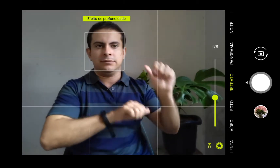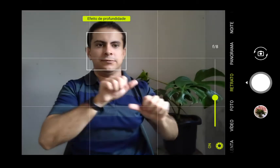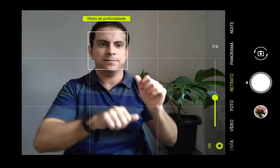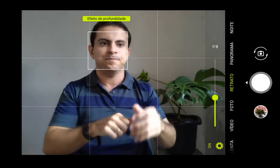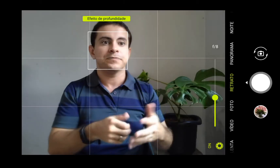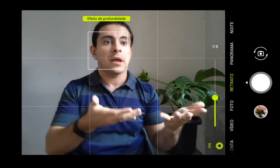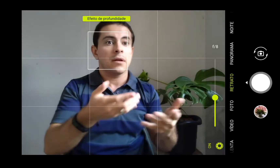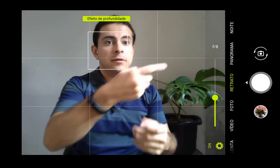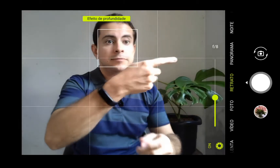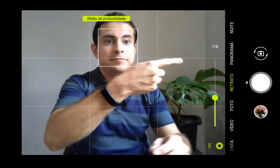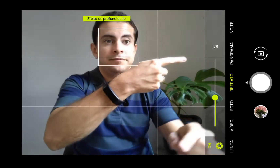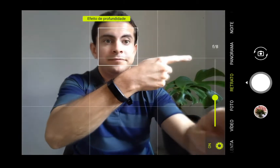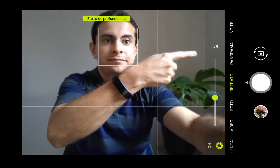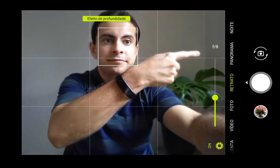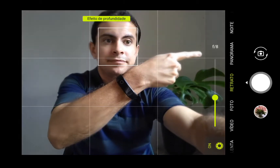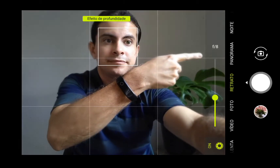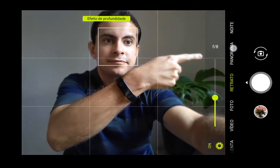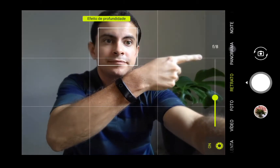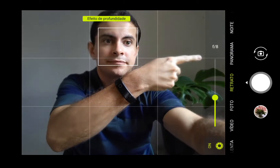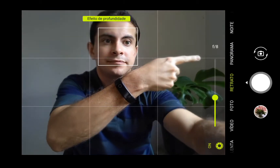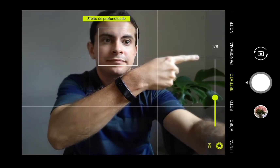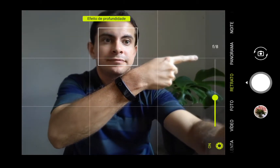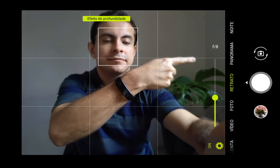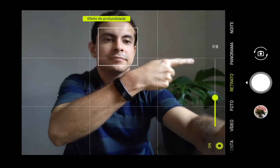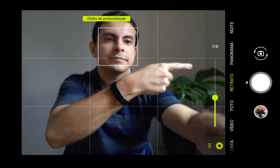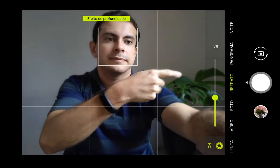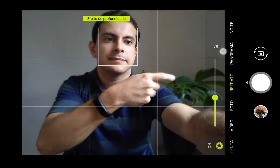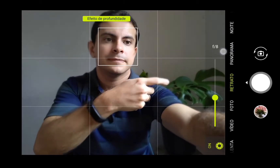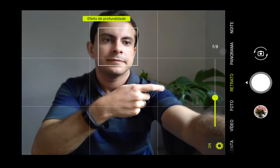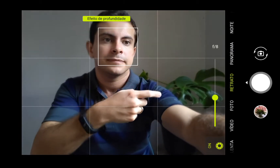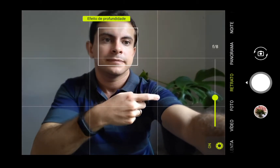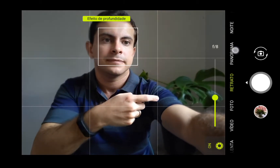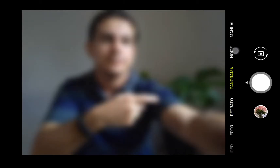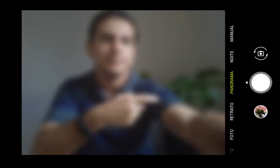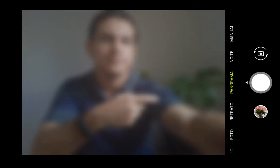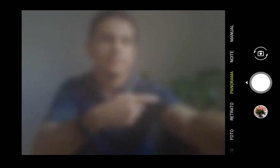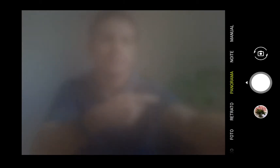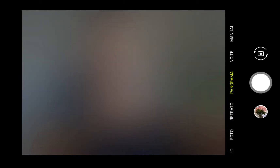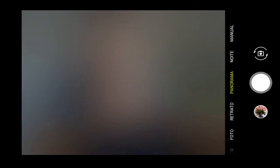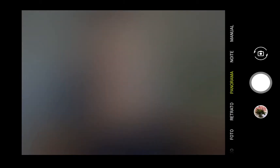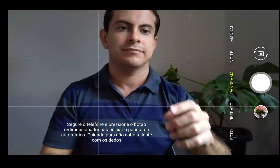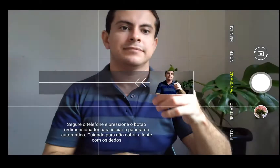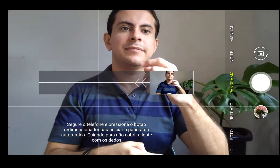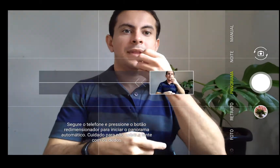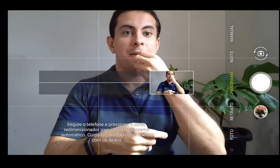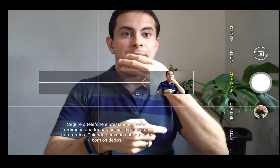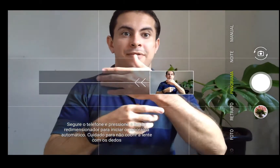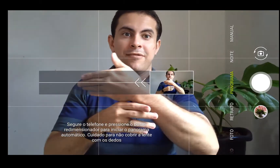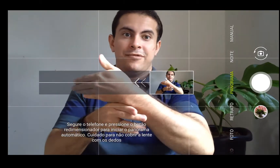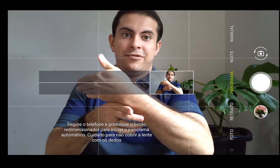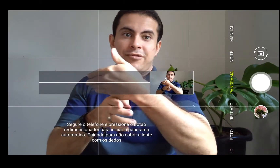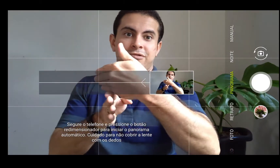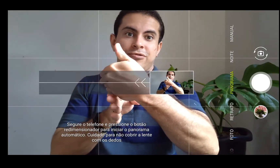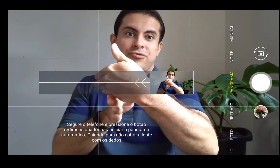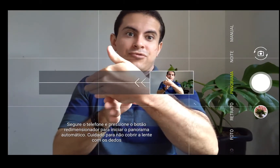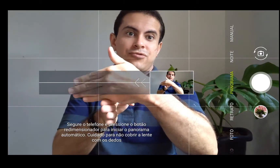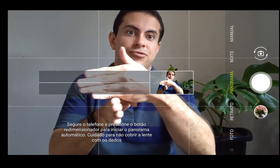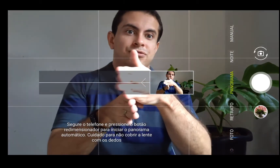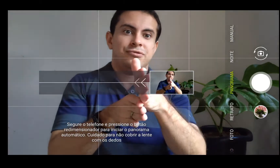que é muito massa, que você não precisa estar rotacionando o celular, como é o Zenfone 6, a câmera flip, ele vai automaticamente fazer